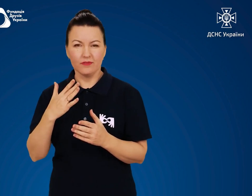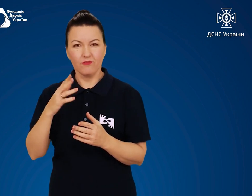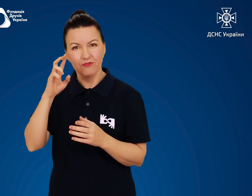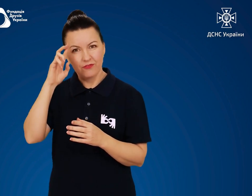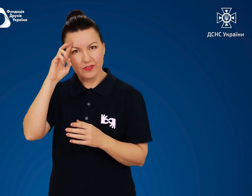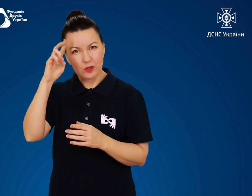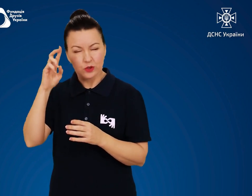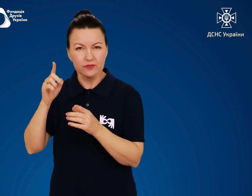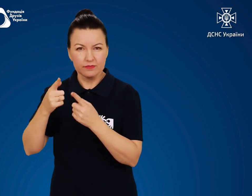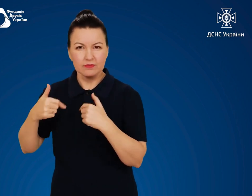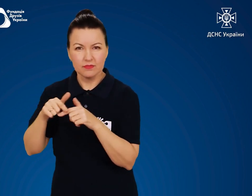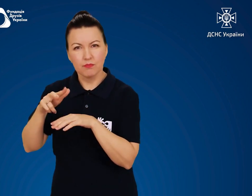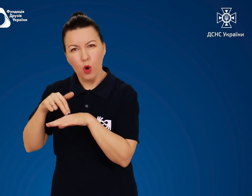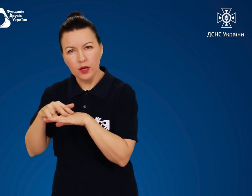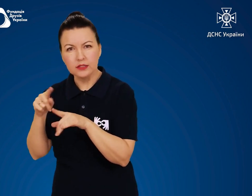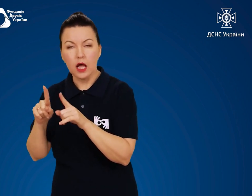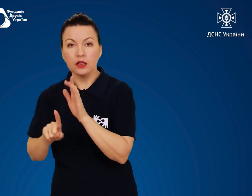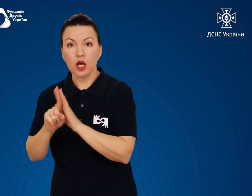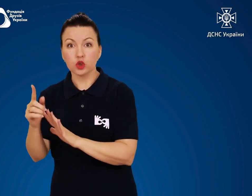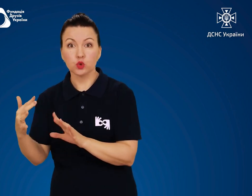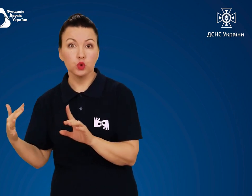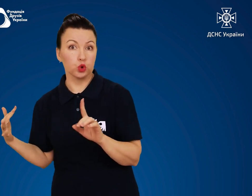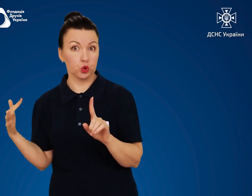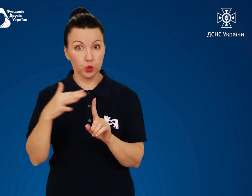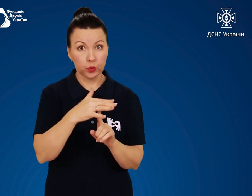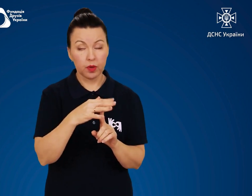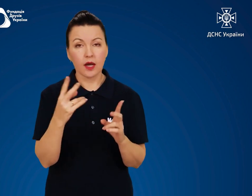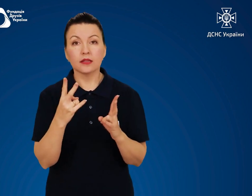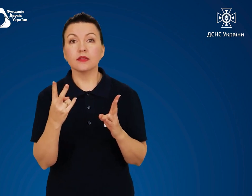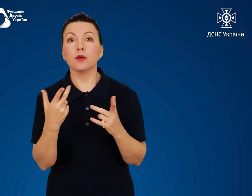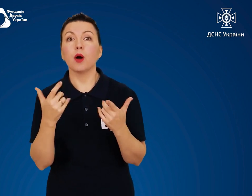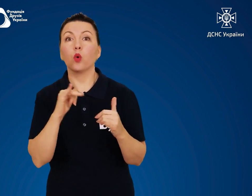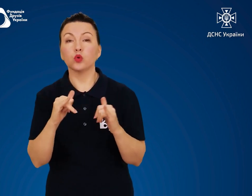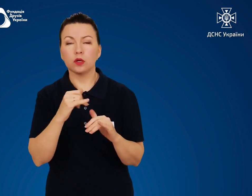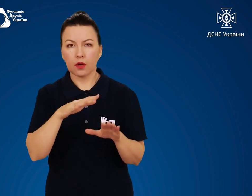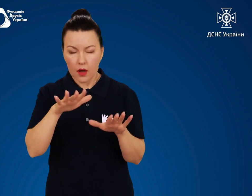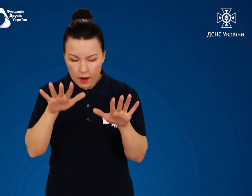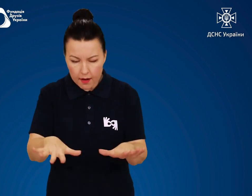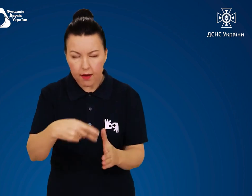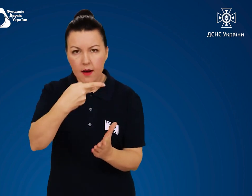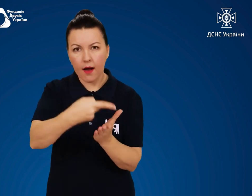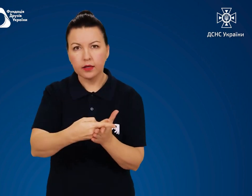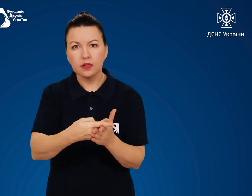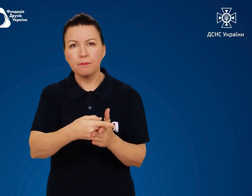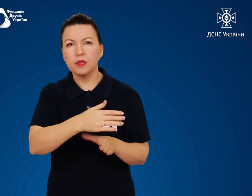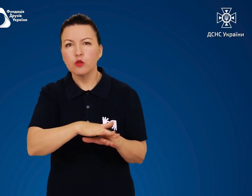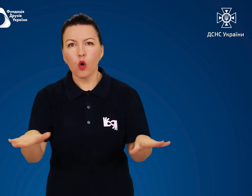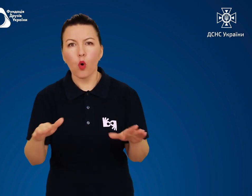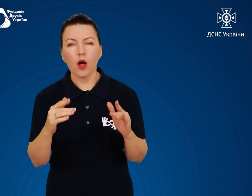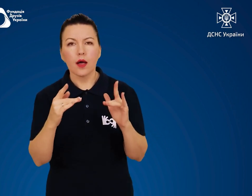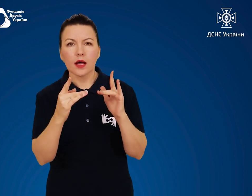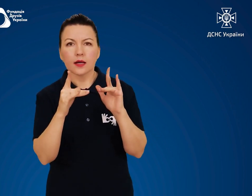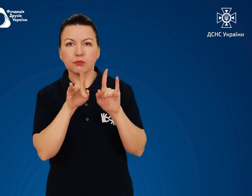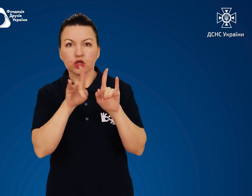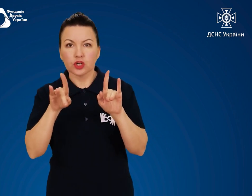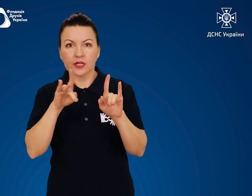спробу штурму, лягайте на підлогу між кріслами і залишайтеся там до закінчення штурму